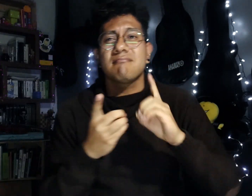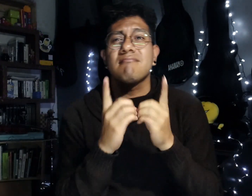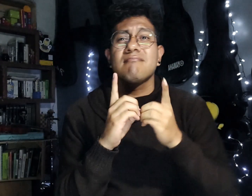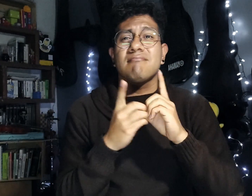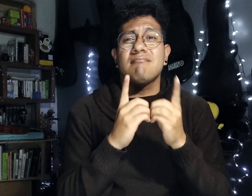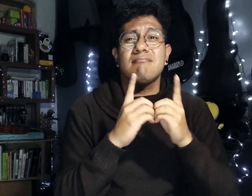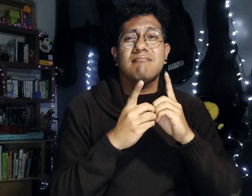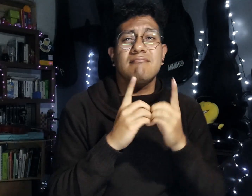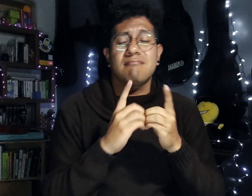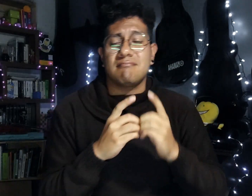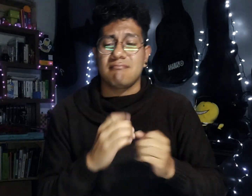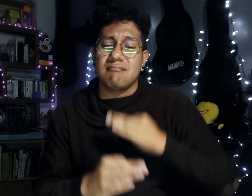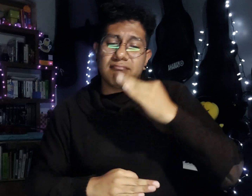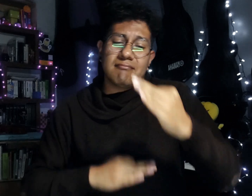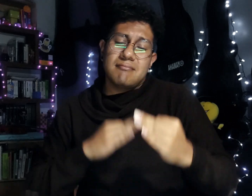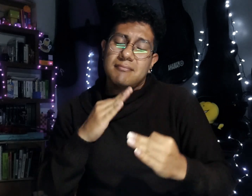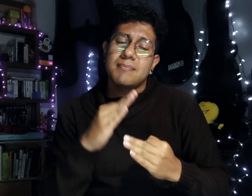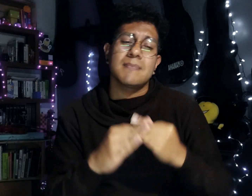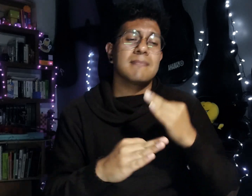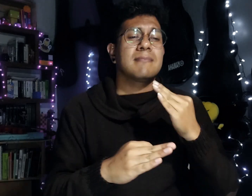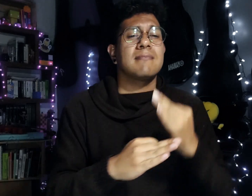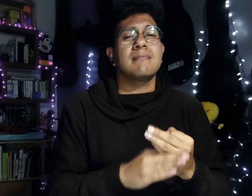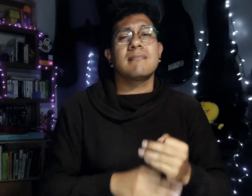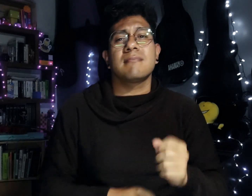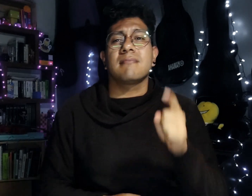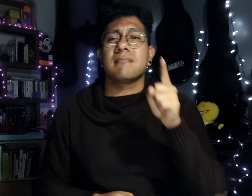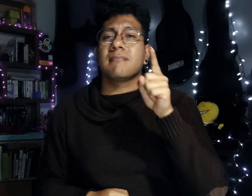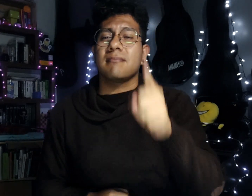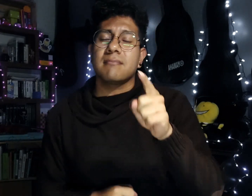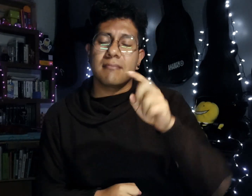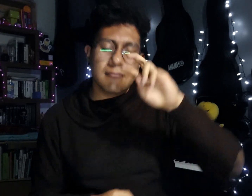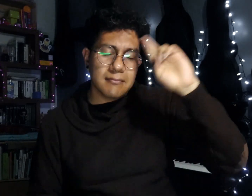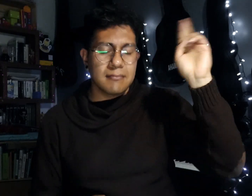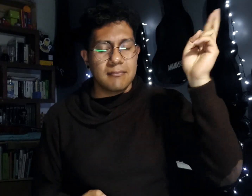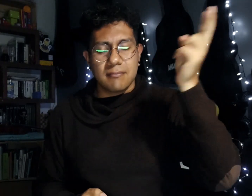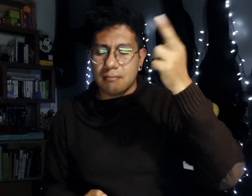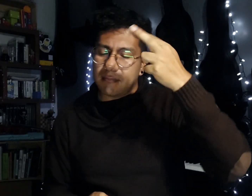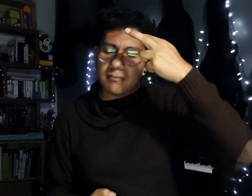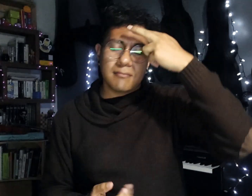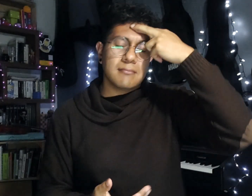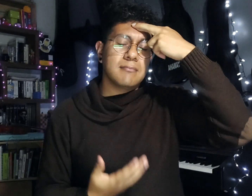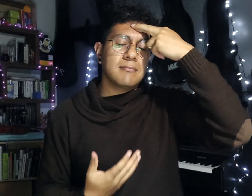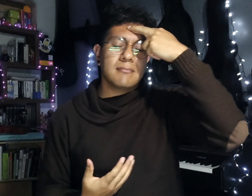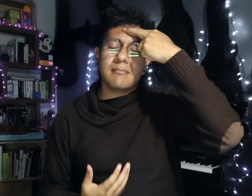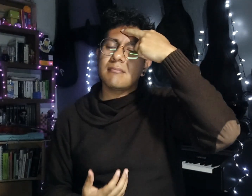este frío noviembre Cuando las hojas caen a morir por siempre